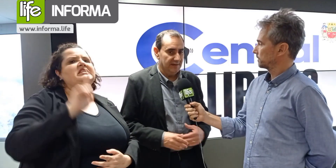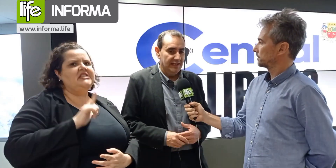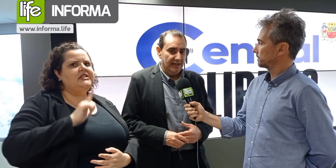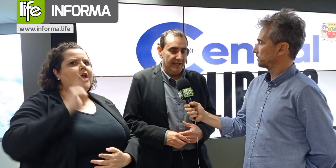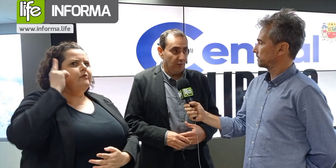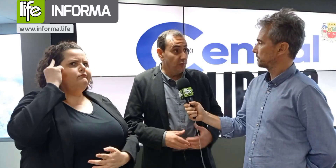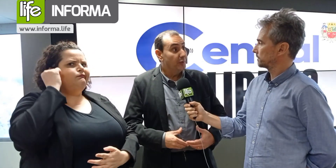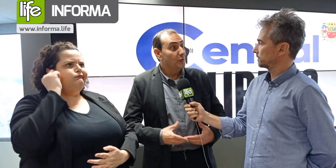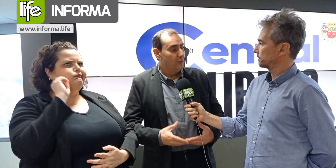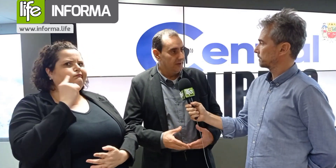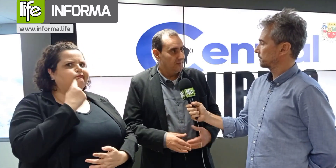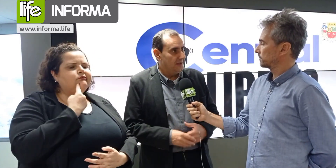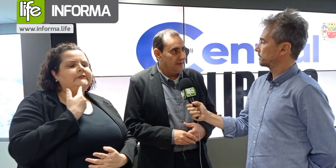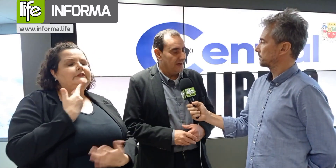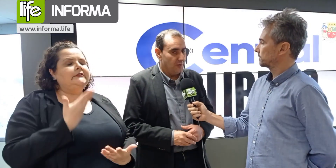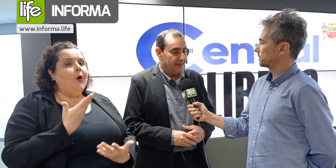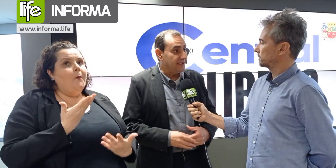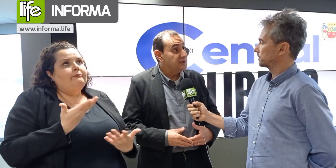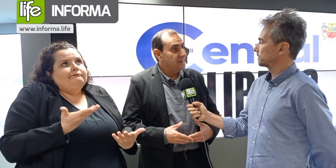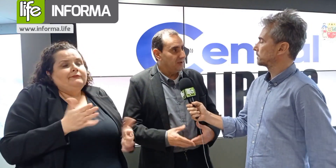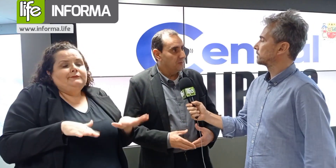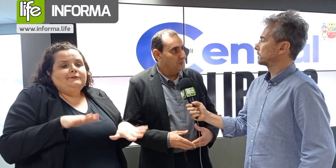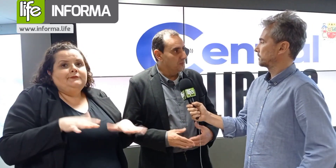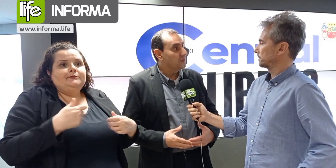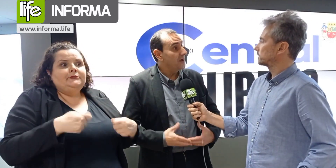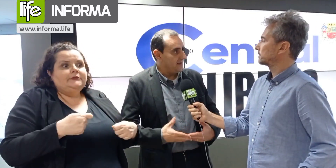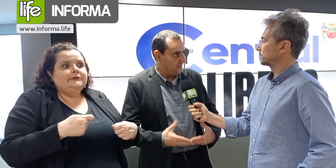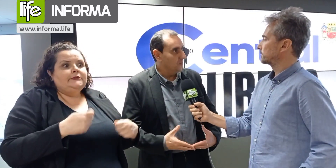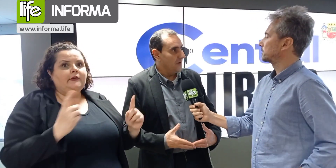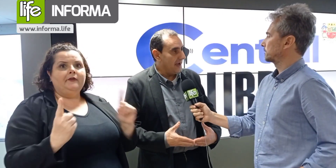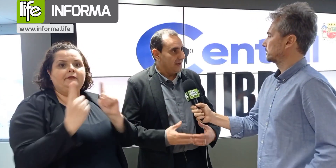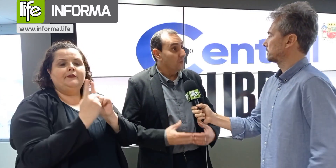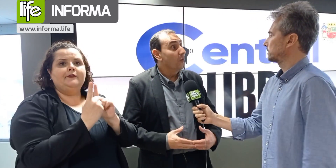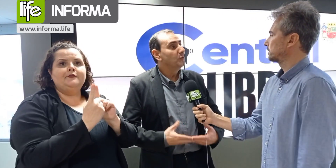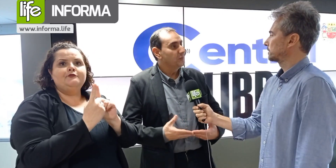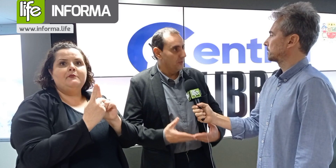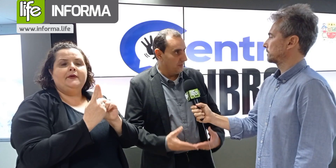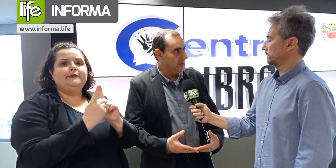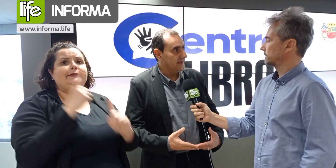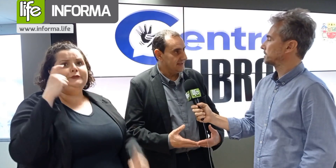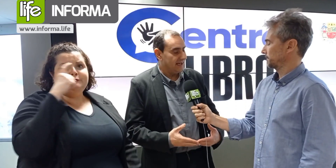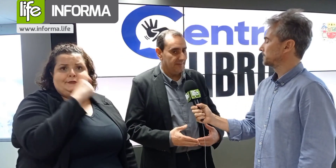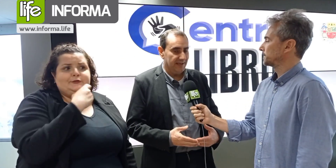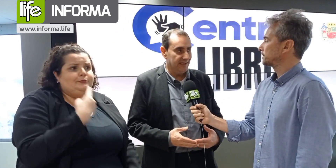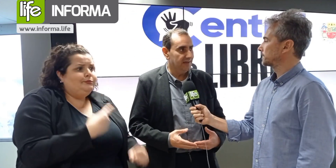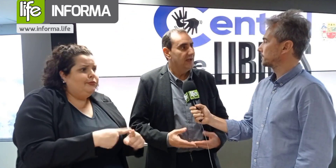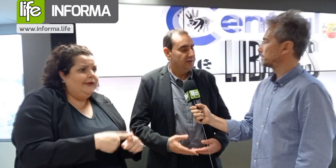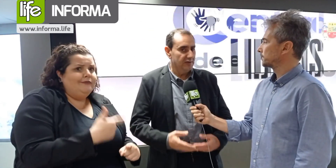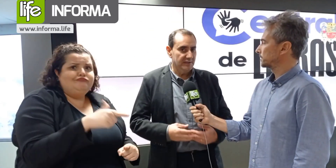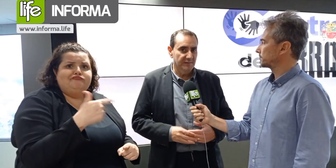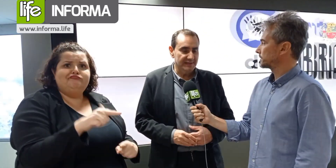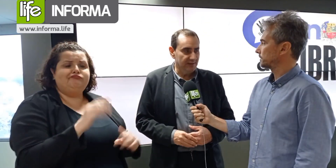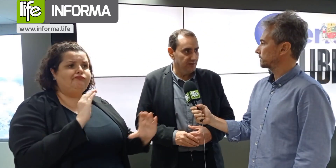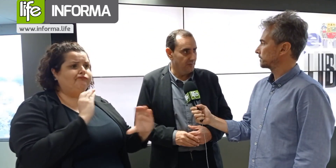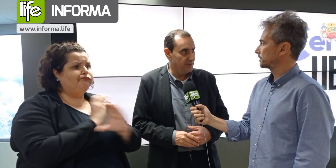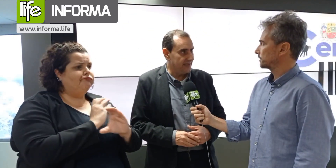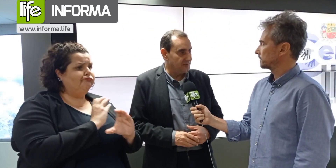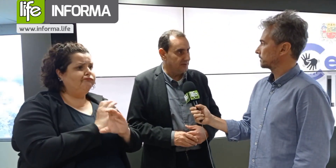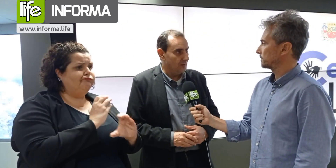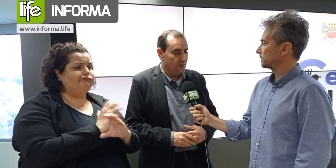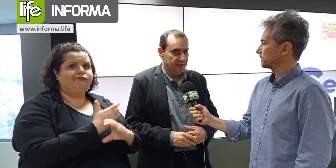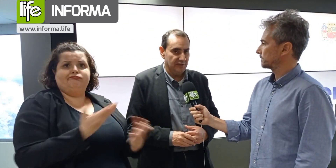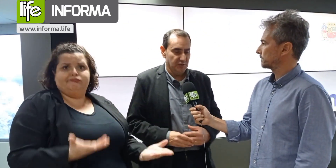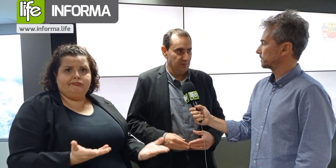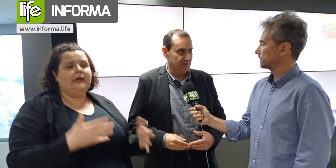auditiva. E quando procuram qualquer atendimento público, aí é um outro problema que se acaba criando. Então, nós estamos fazendo já um